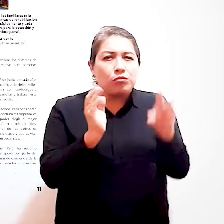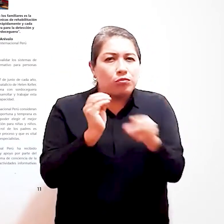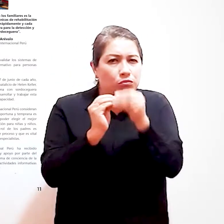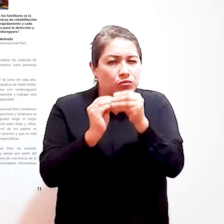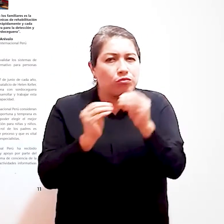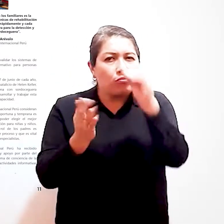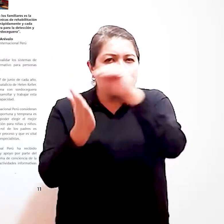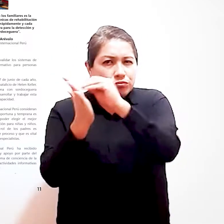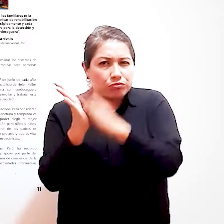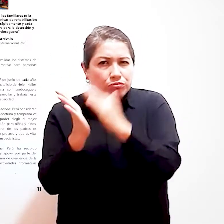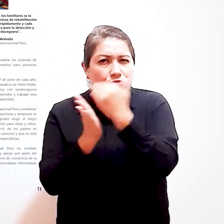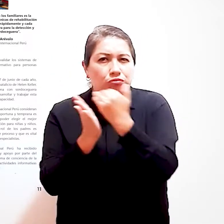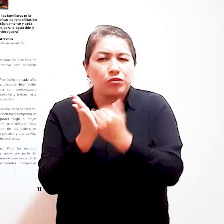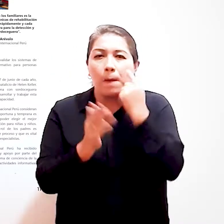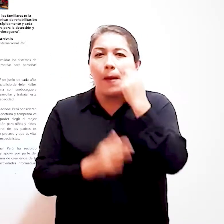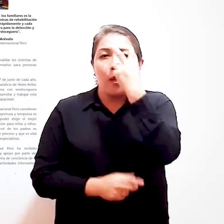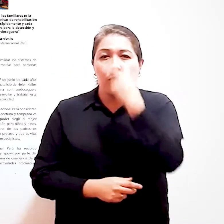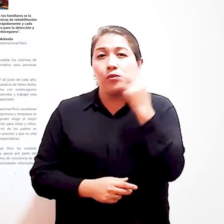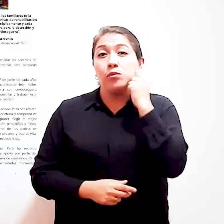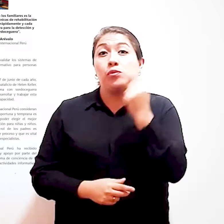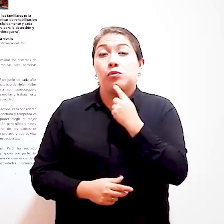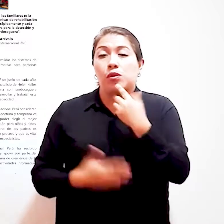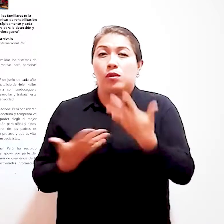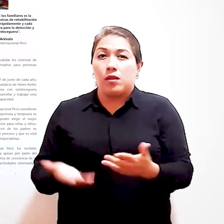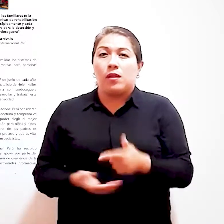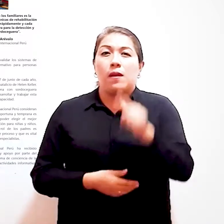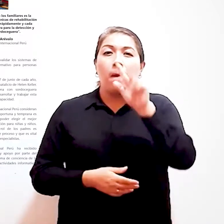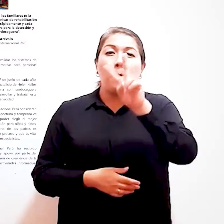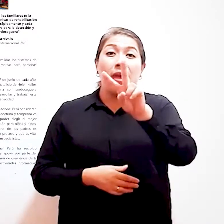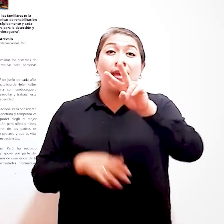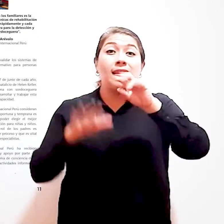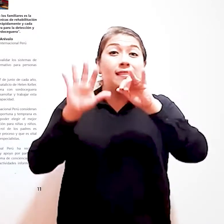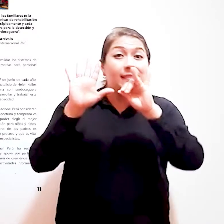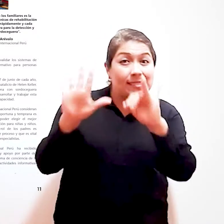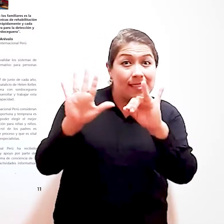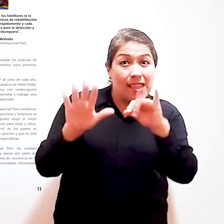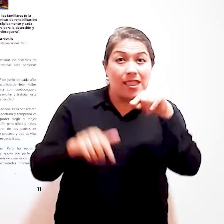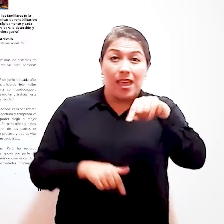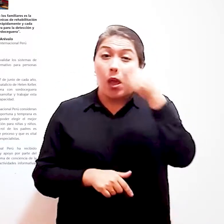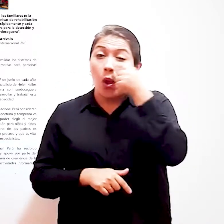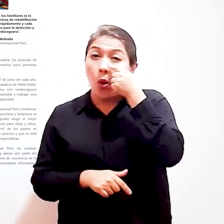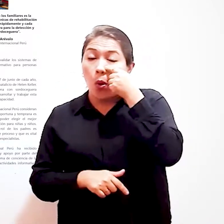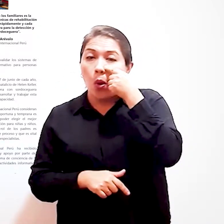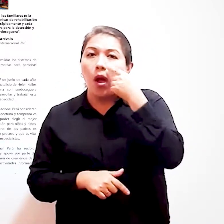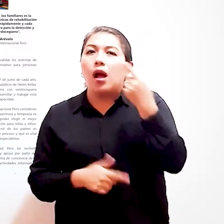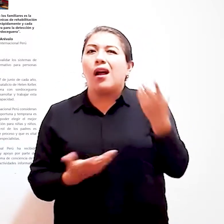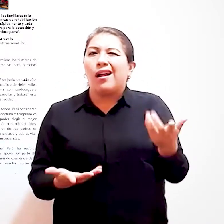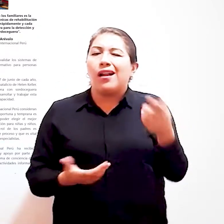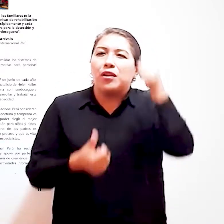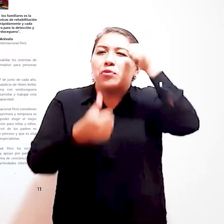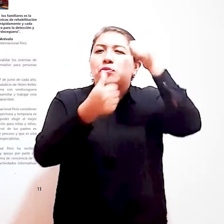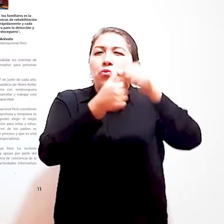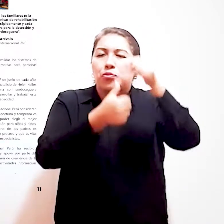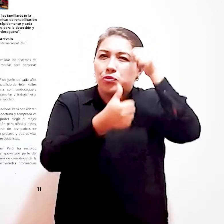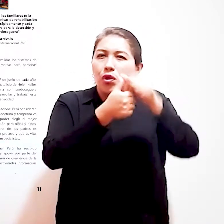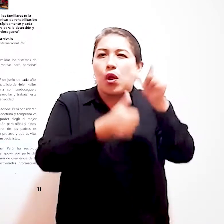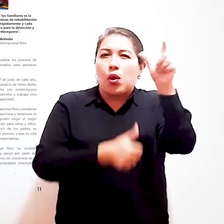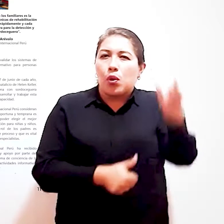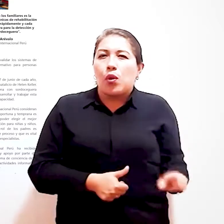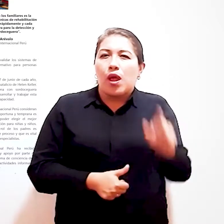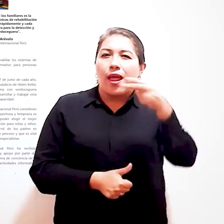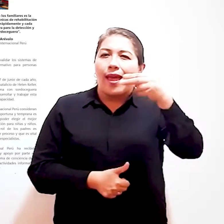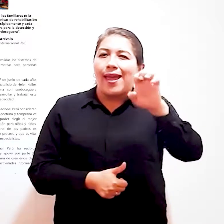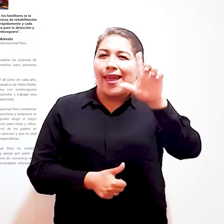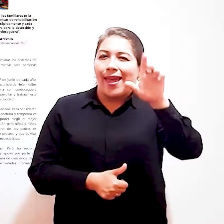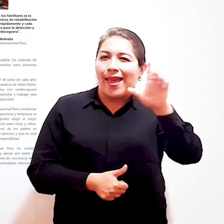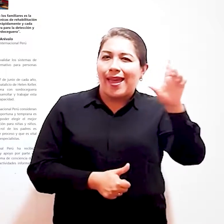alternativo para personas con sordo ceguera En el mundo, el 27 de junio de cada año se conmemora el natalicio de Helen